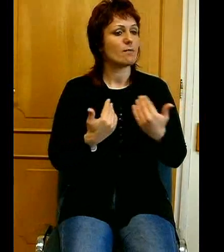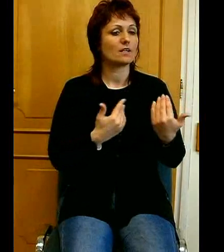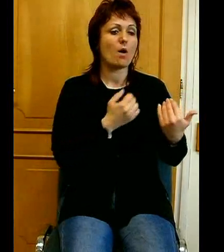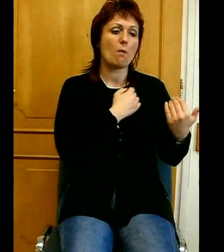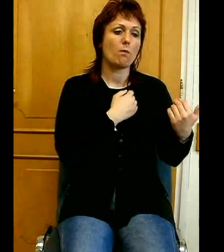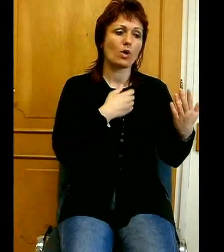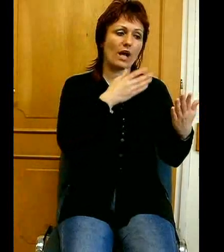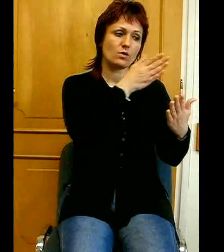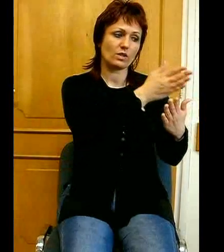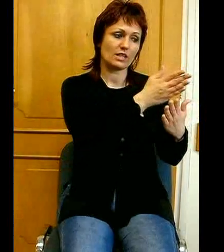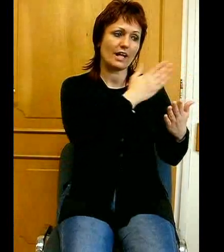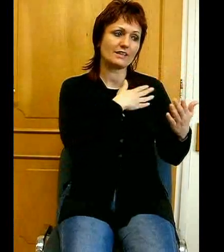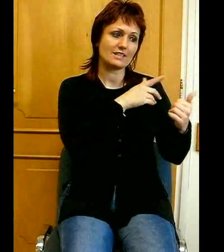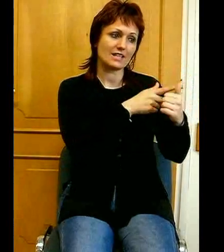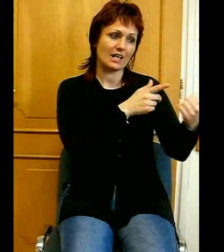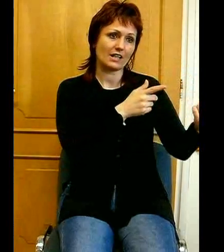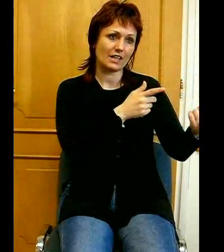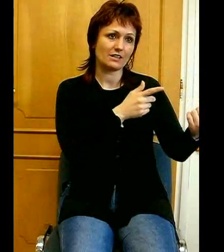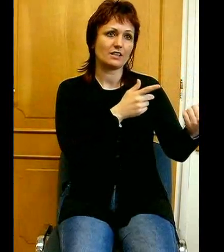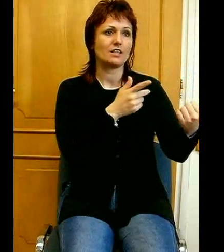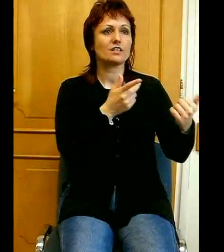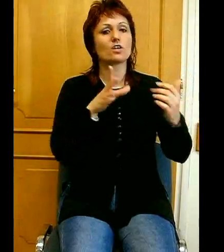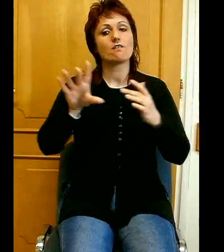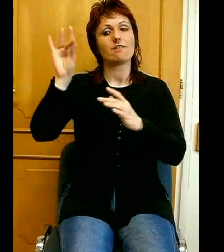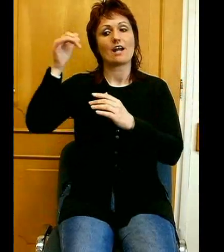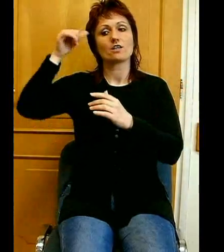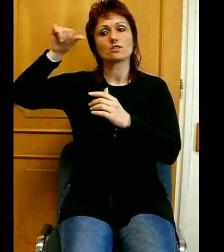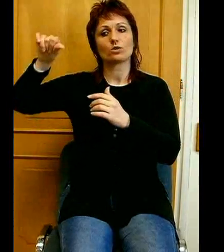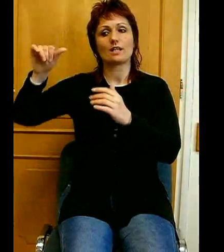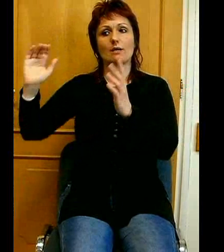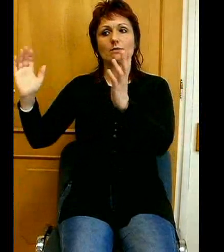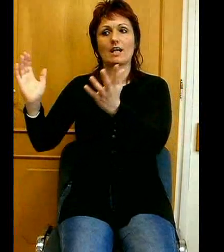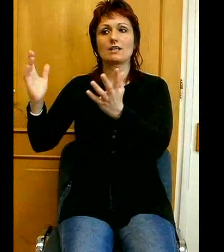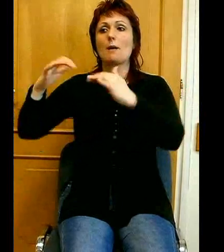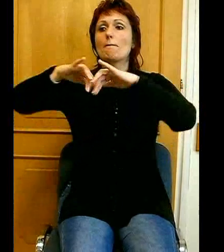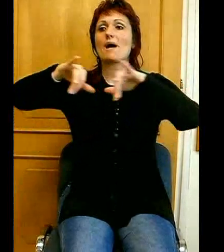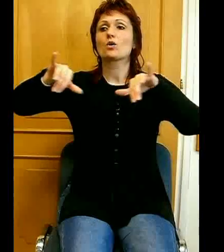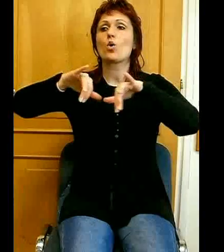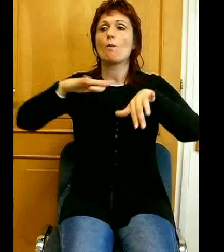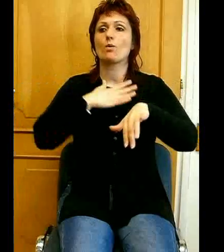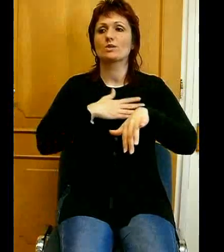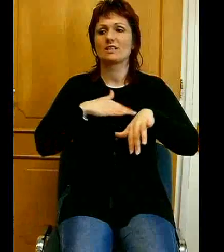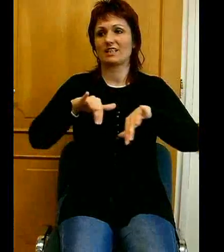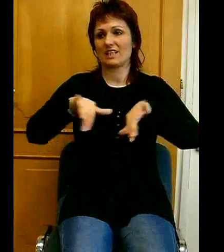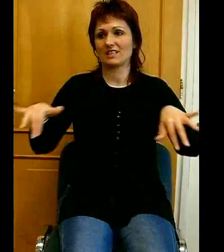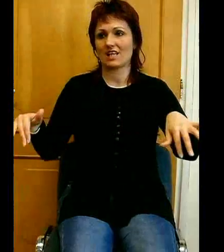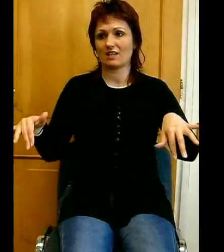és a választott nép iránti megkülönböztetet szeretet. És mennyel nincsenek se hátványát.